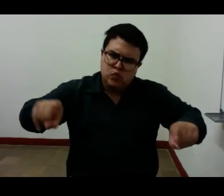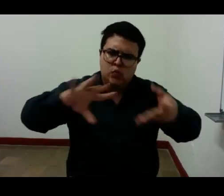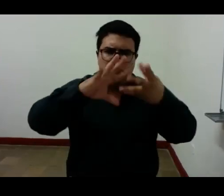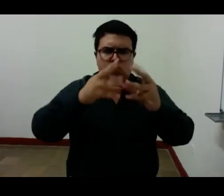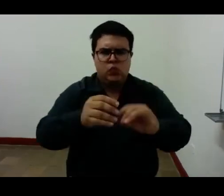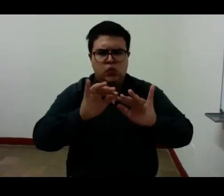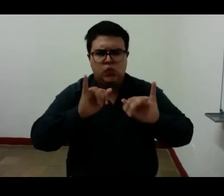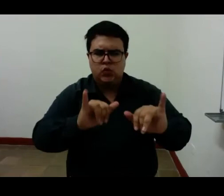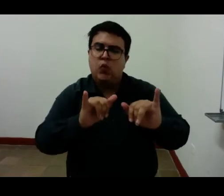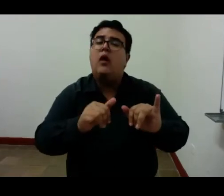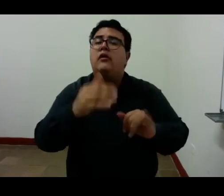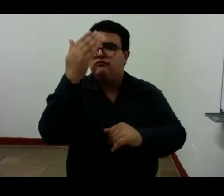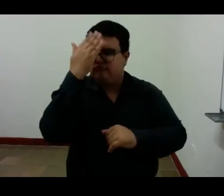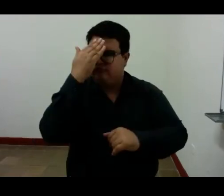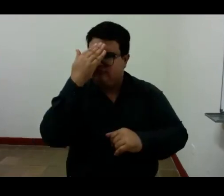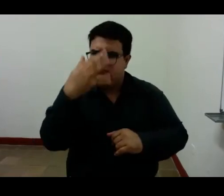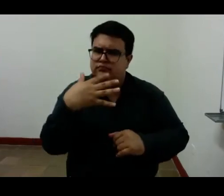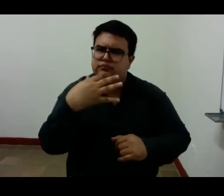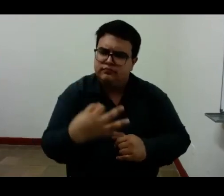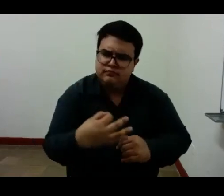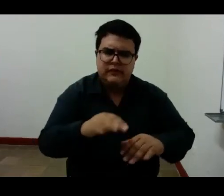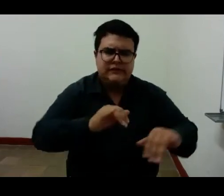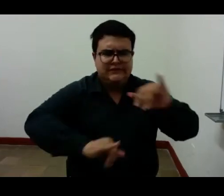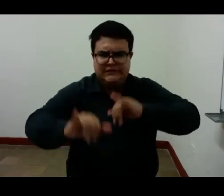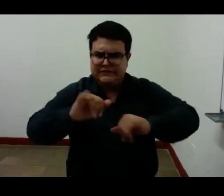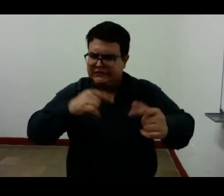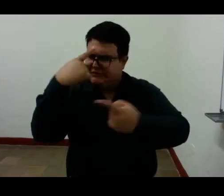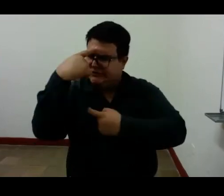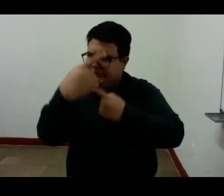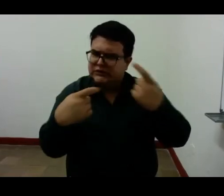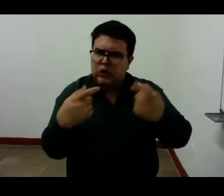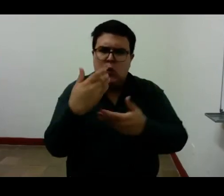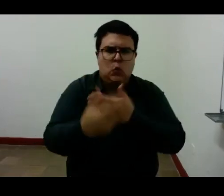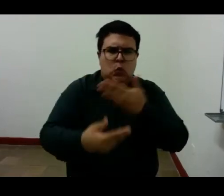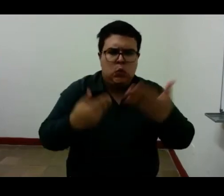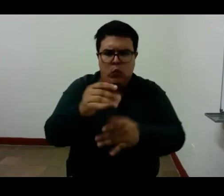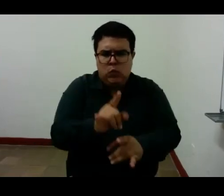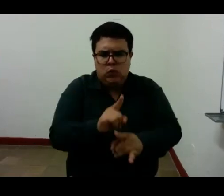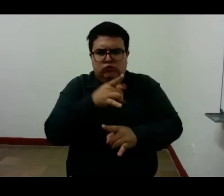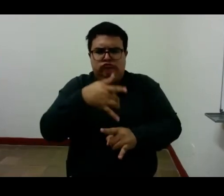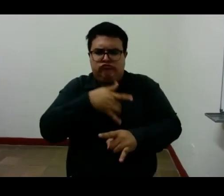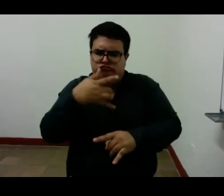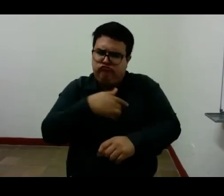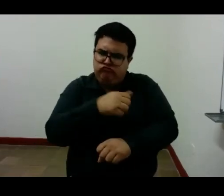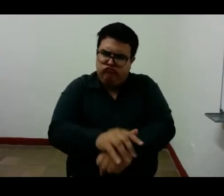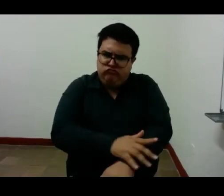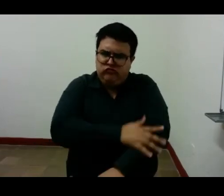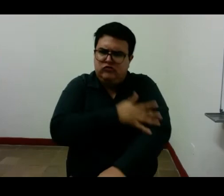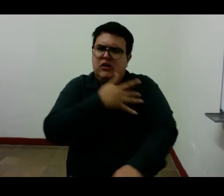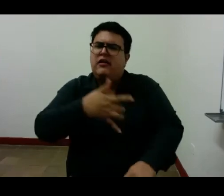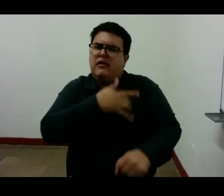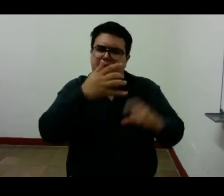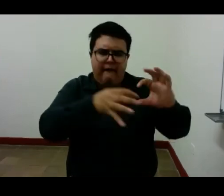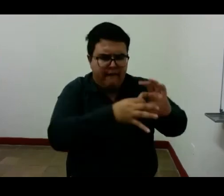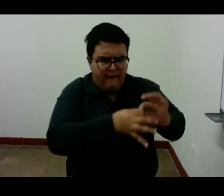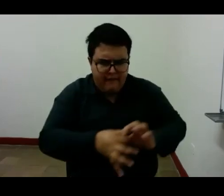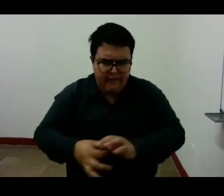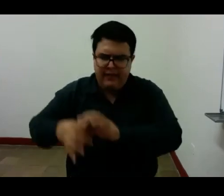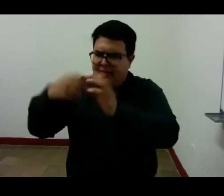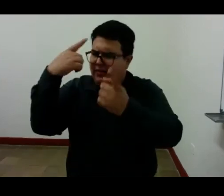cuando la piensa en la mencionada carta como una tendencia orgánica hacia la